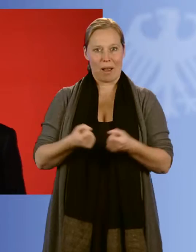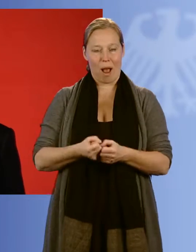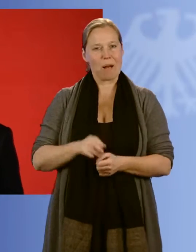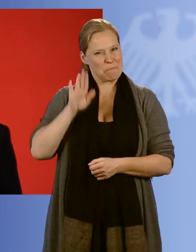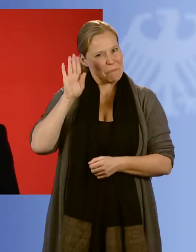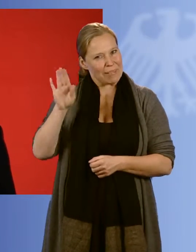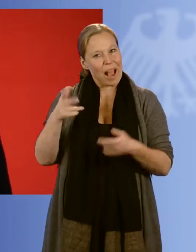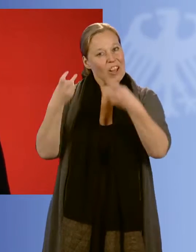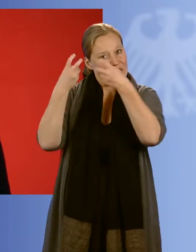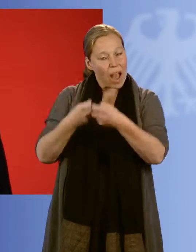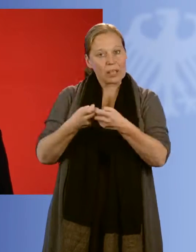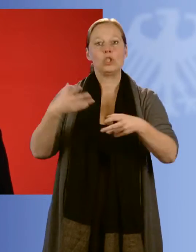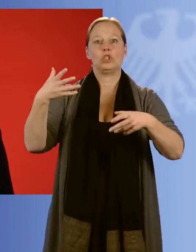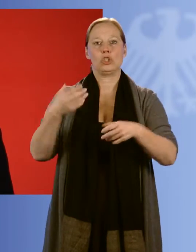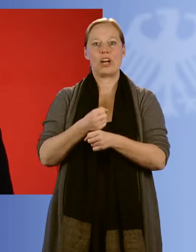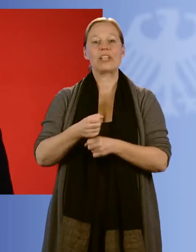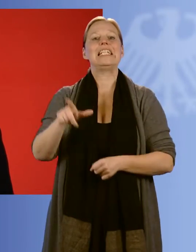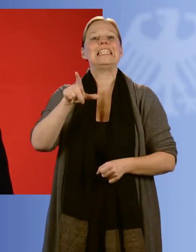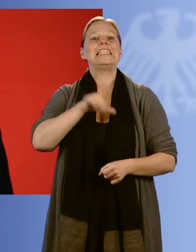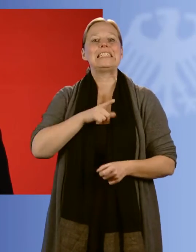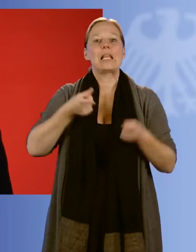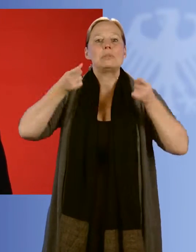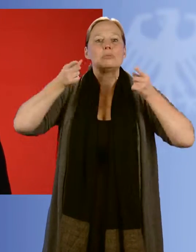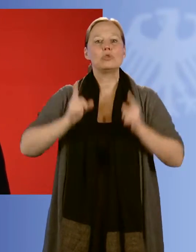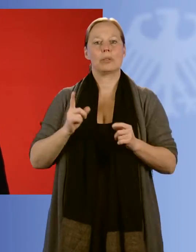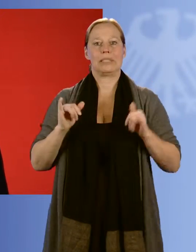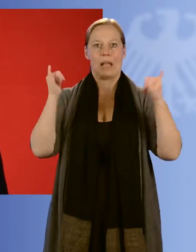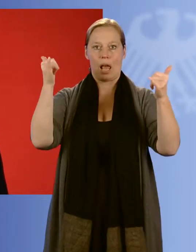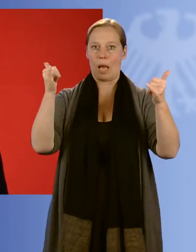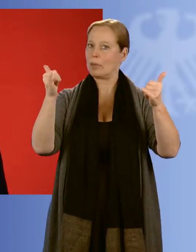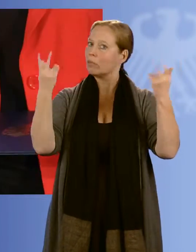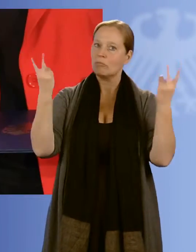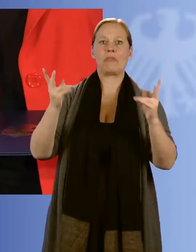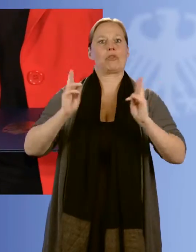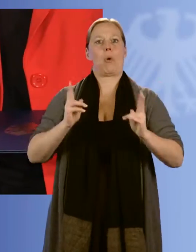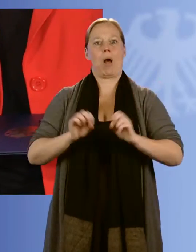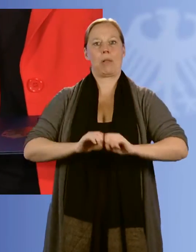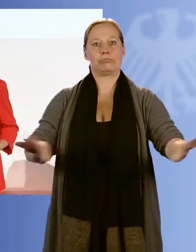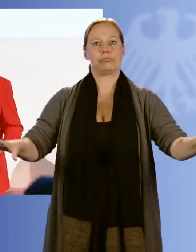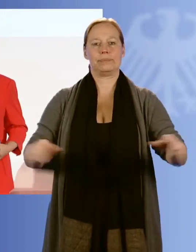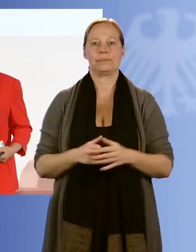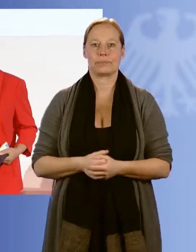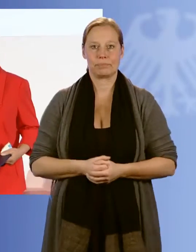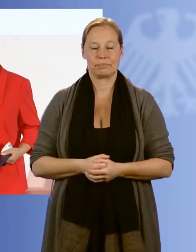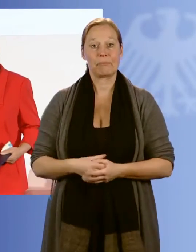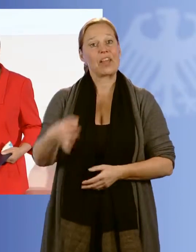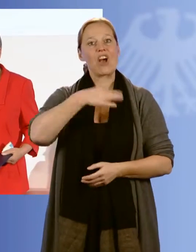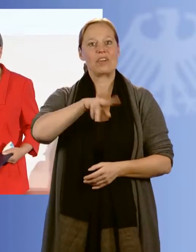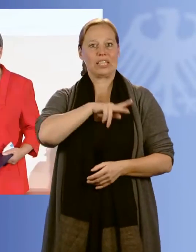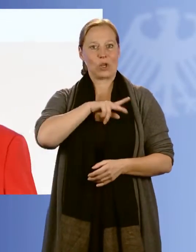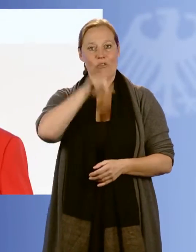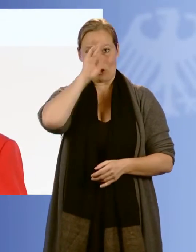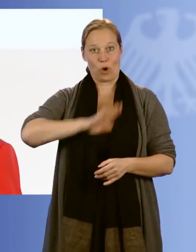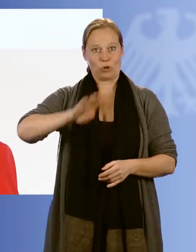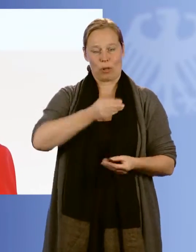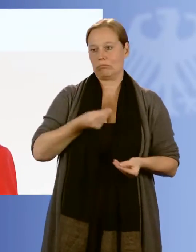inklusives, selbstbestimmtes Leben von der Ausnahme zur Regel zu machen. Der Verdienstorden der Bundesrepublik Deutschland